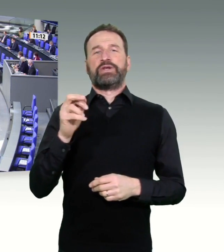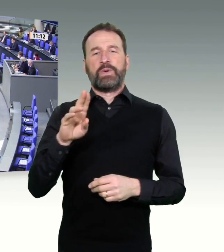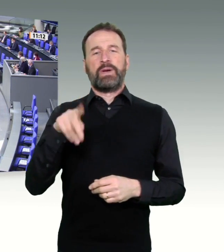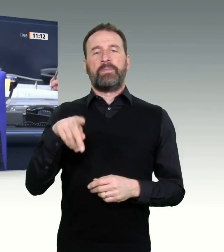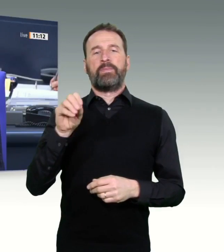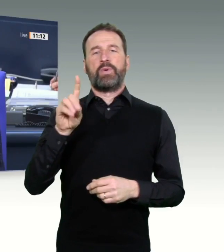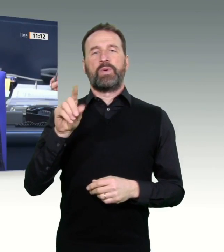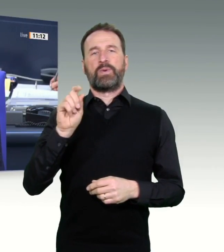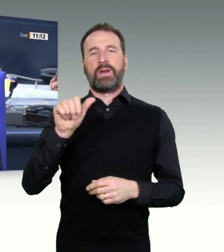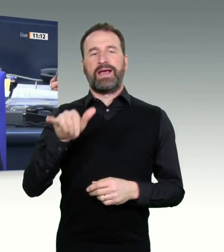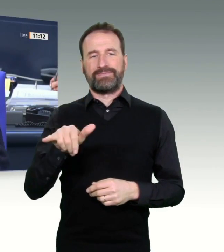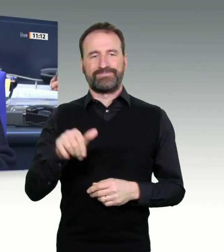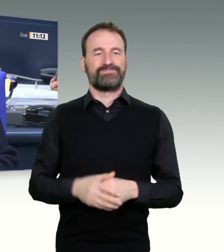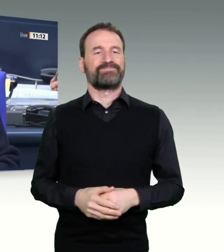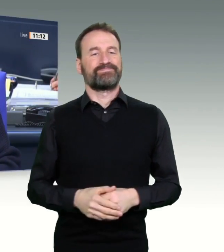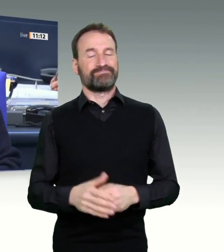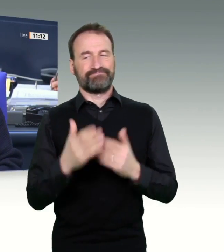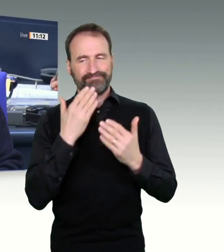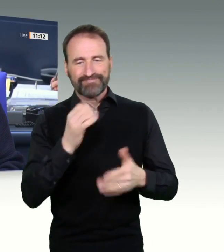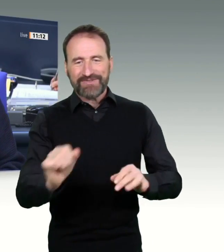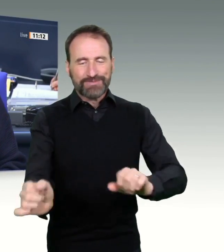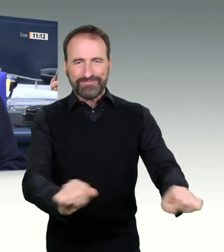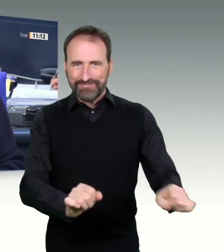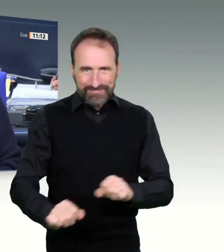Nächste Rednerin für die SPD-Fraktion, Sabine Dittmar.